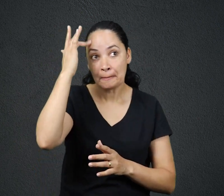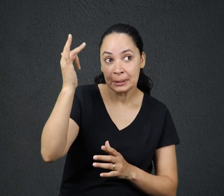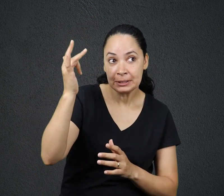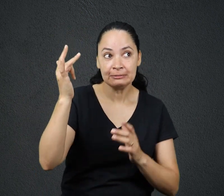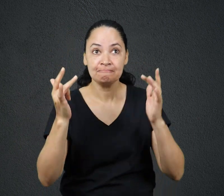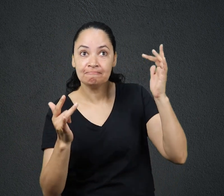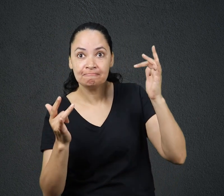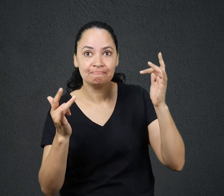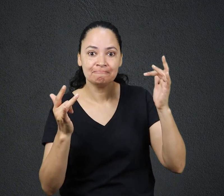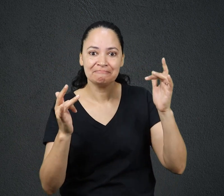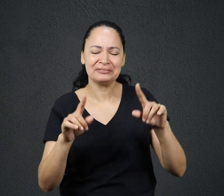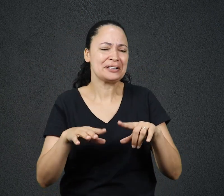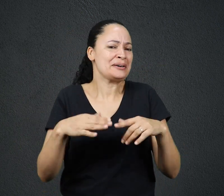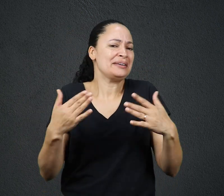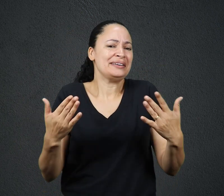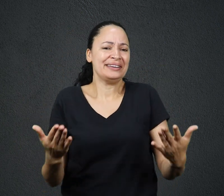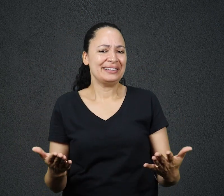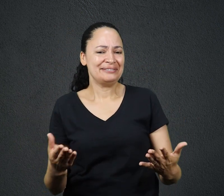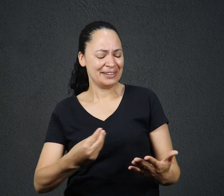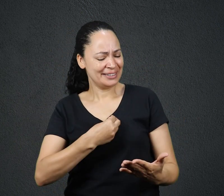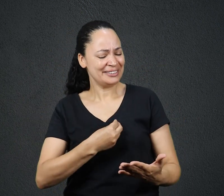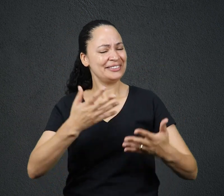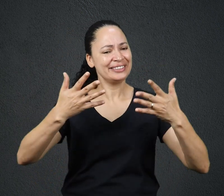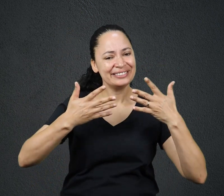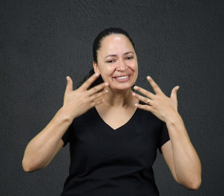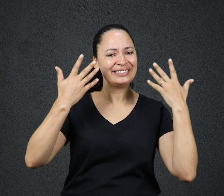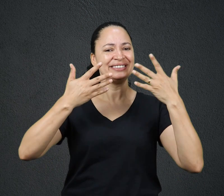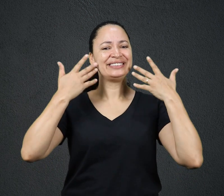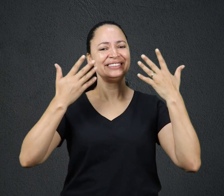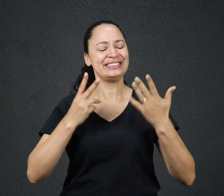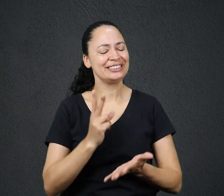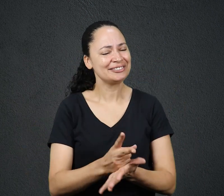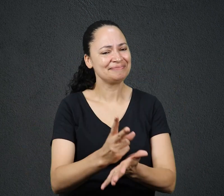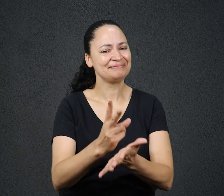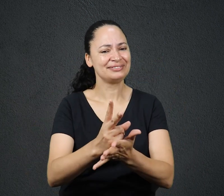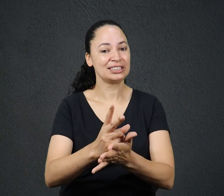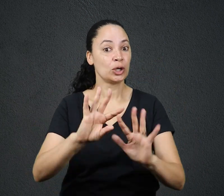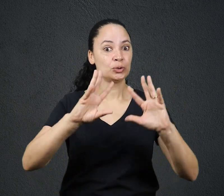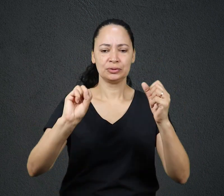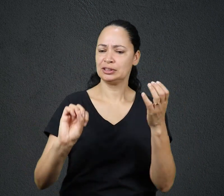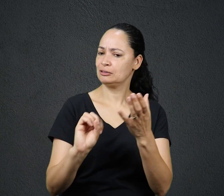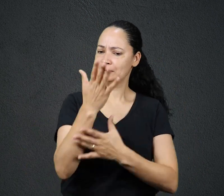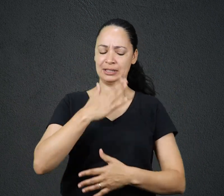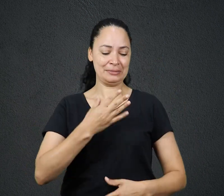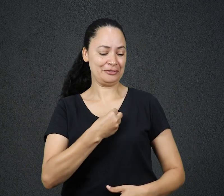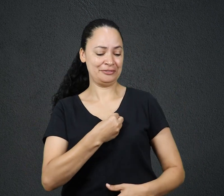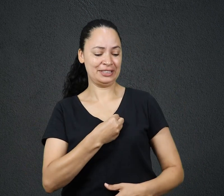Ainda assim, é possível viver com alegria e na certeza de que tudo o que acontece conosco tem